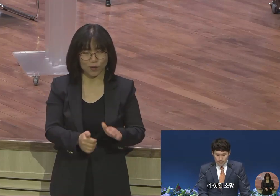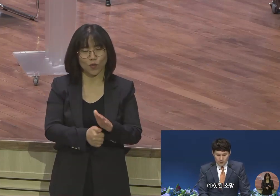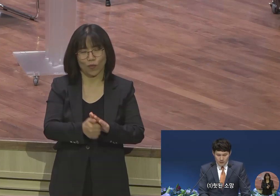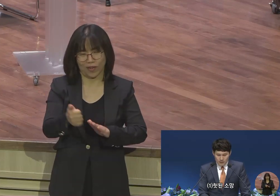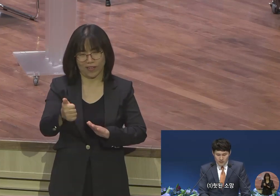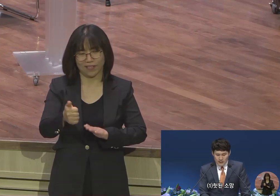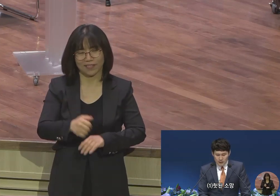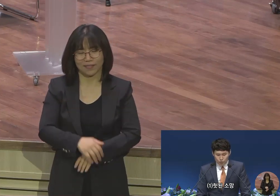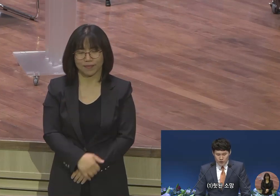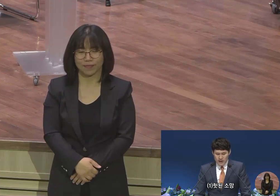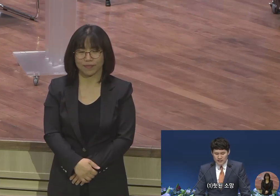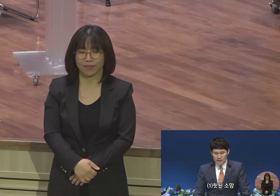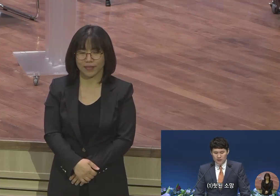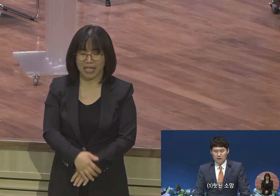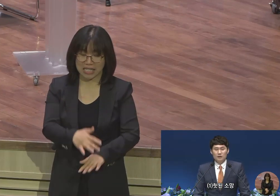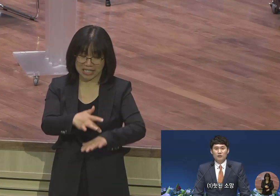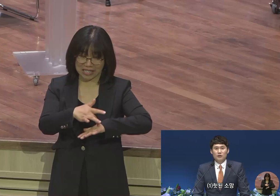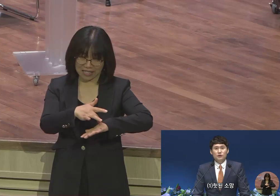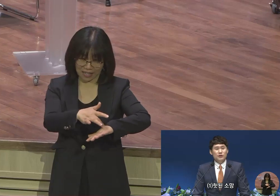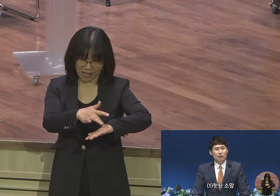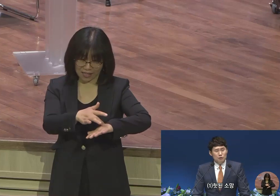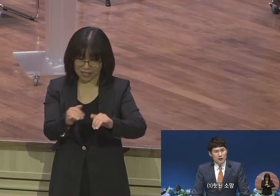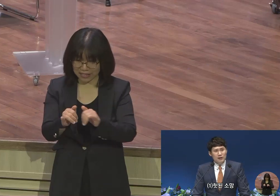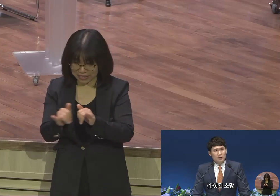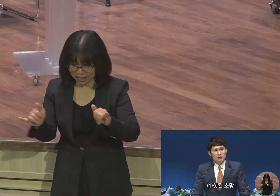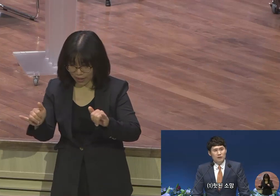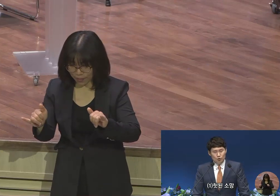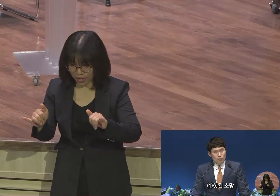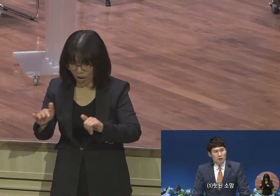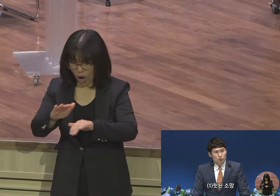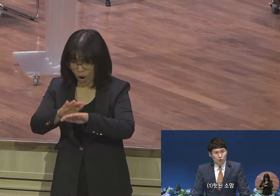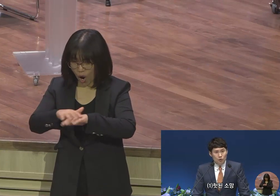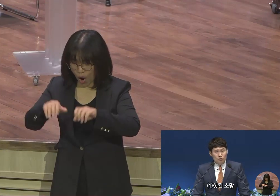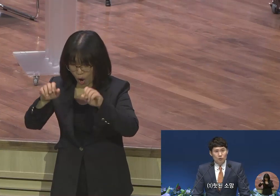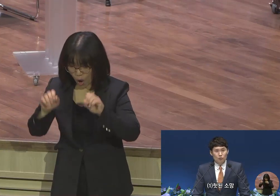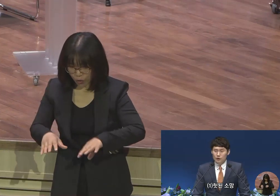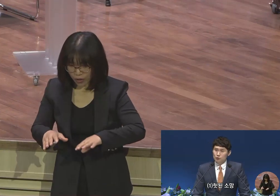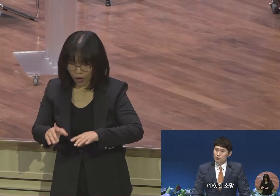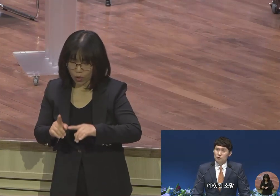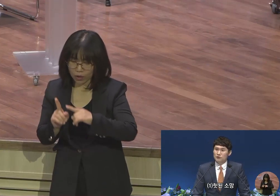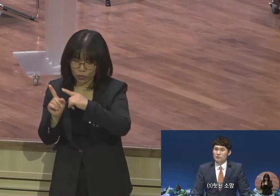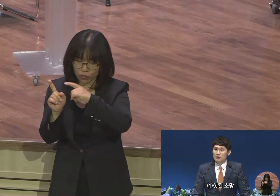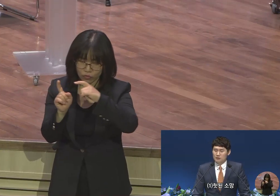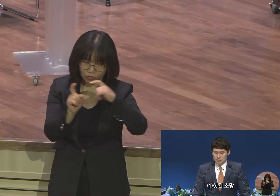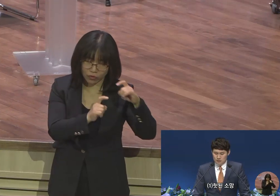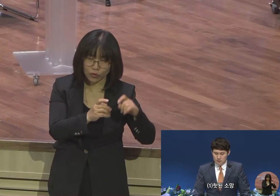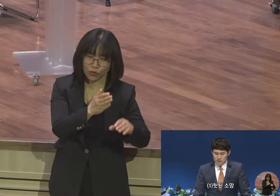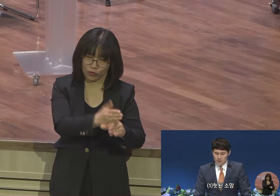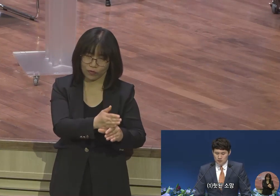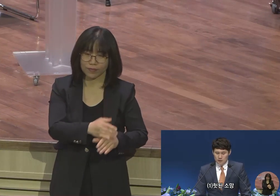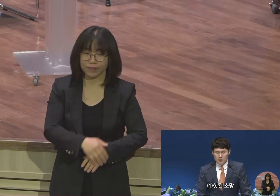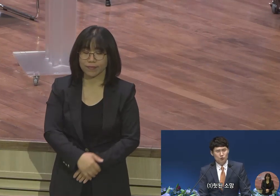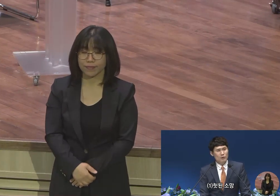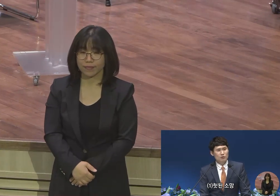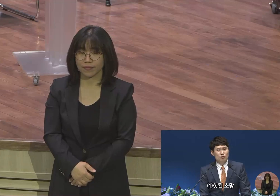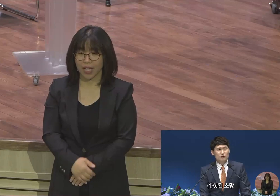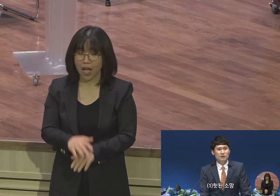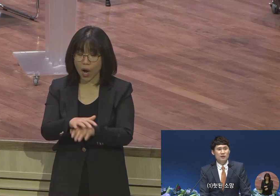사단은 우리의 인생을 헛된 곳에 소망을 두도록 우리를 속이고 있습니다 헛된 소망이 무엇입니까?